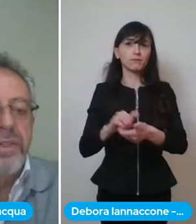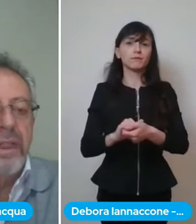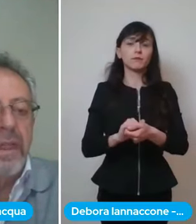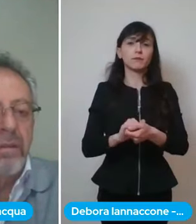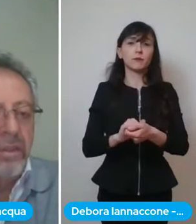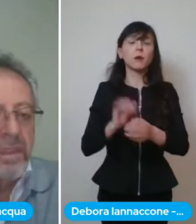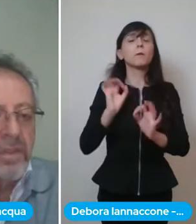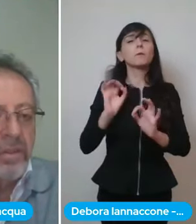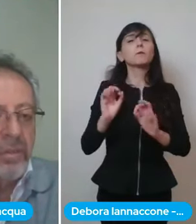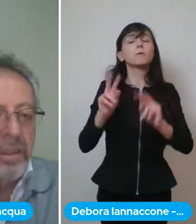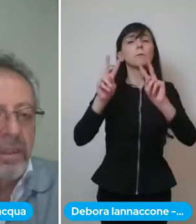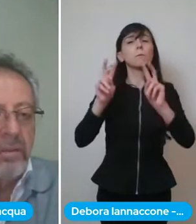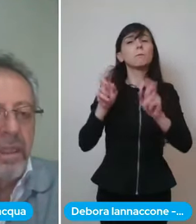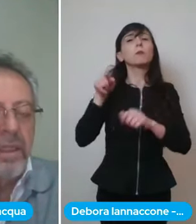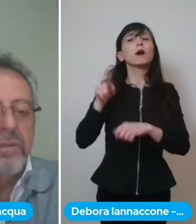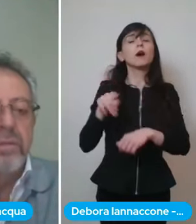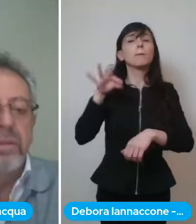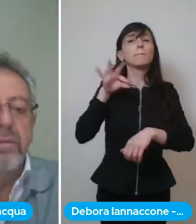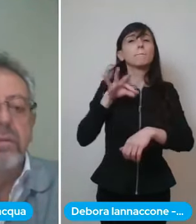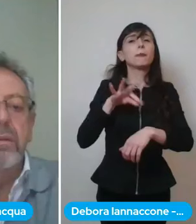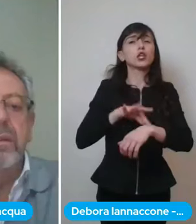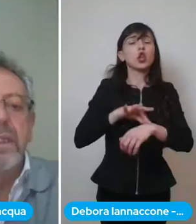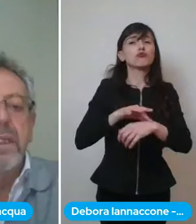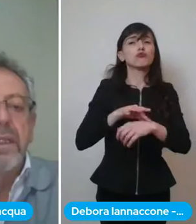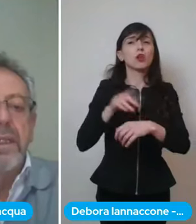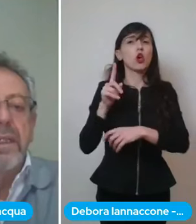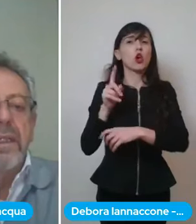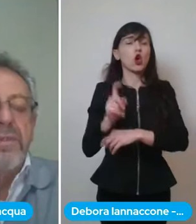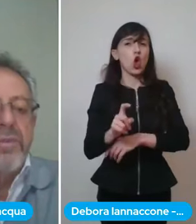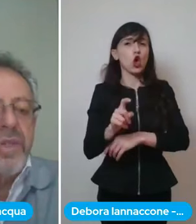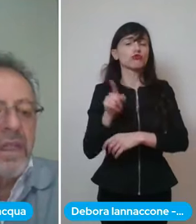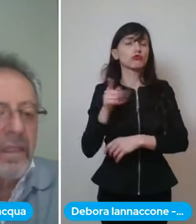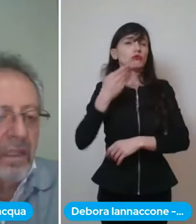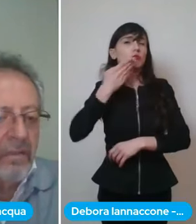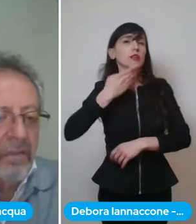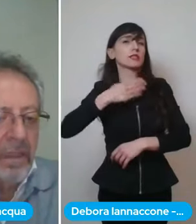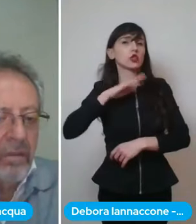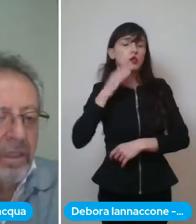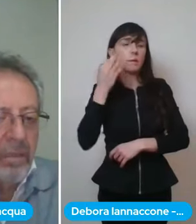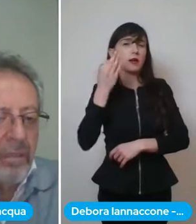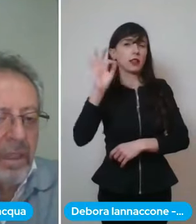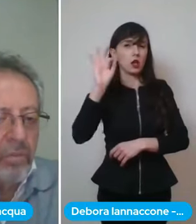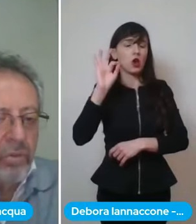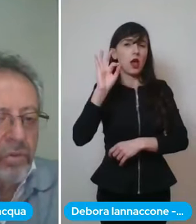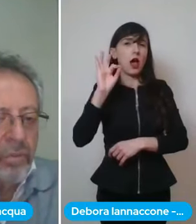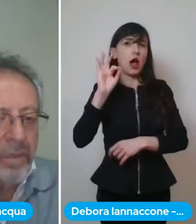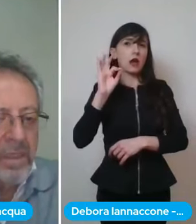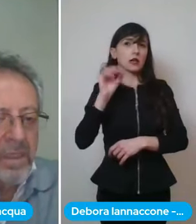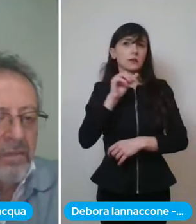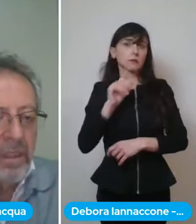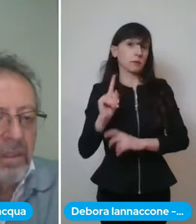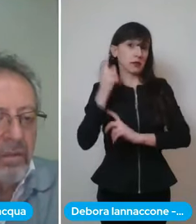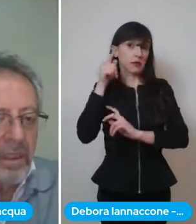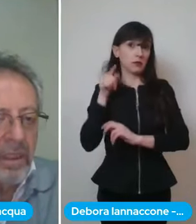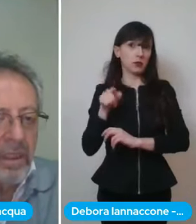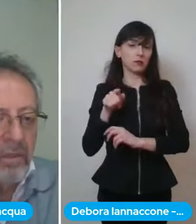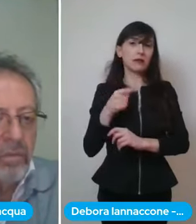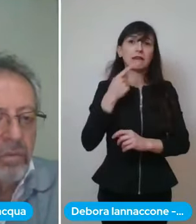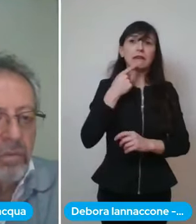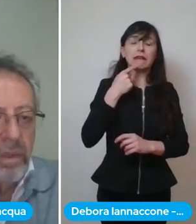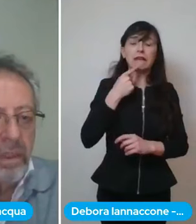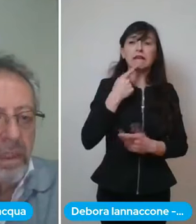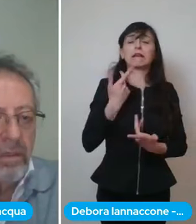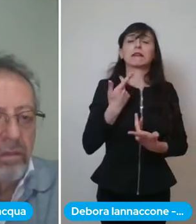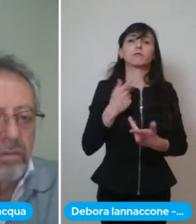oncologiche che hanno un'estensione particolare soprattutto nei soggetti che fanno terapia immunosoppressiva o che